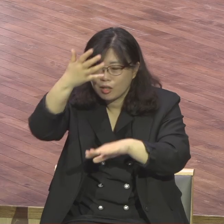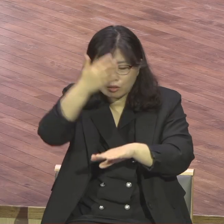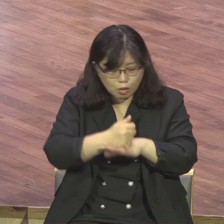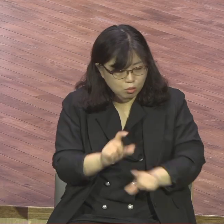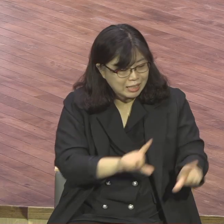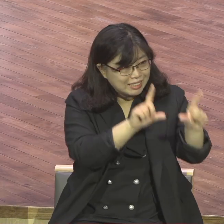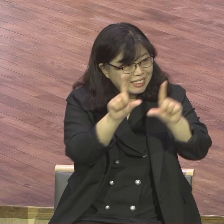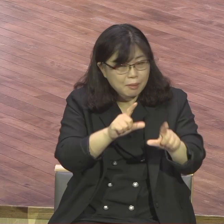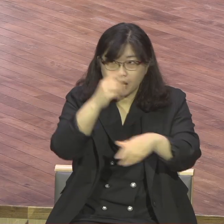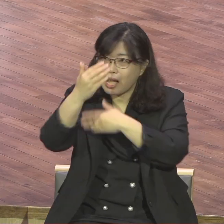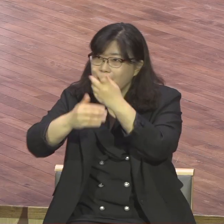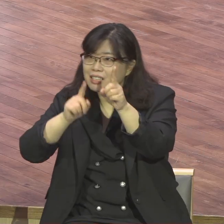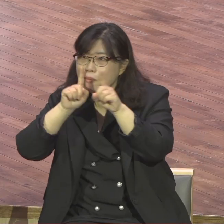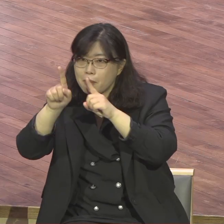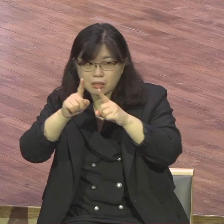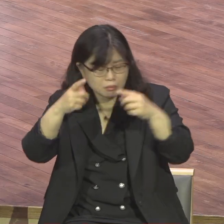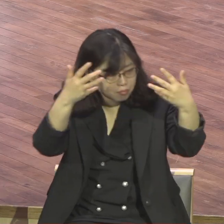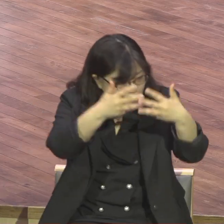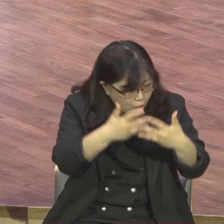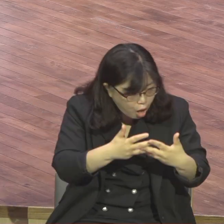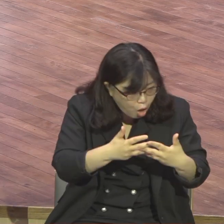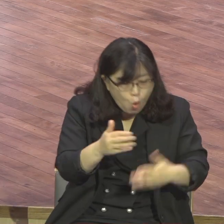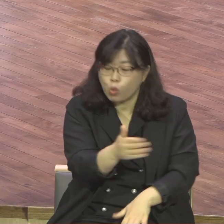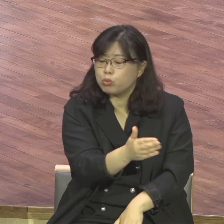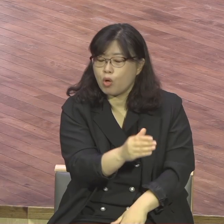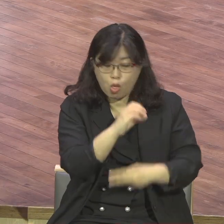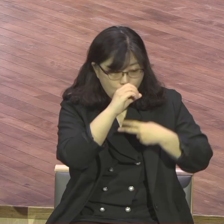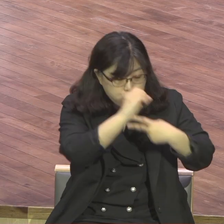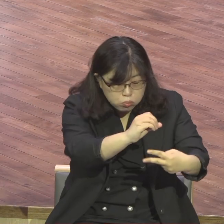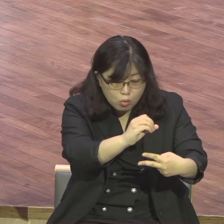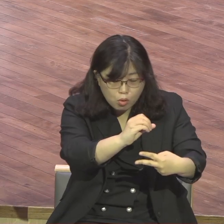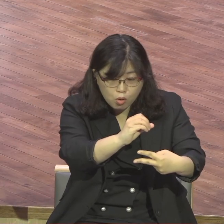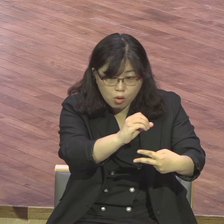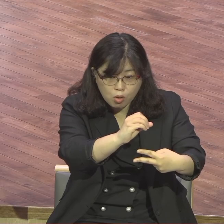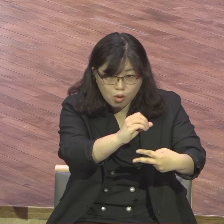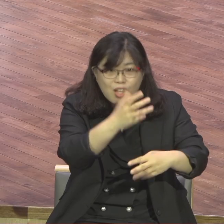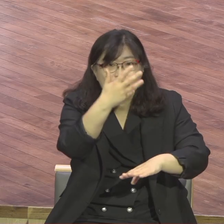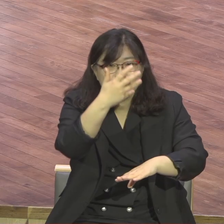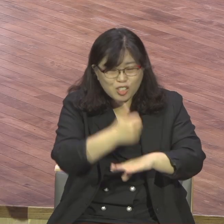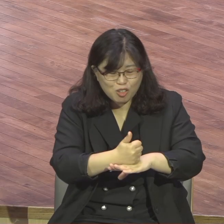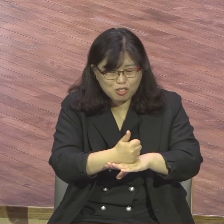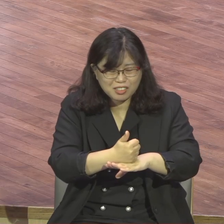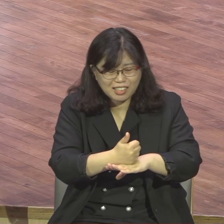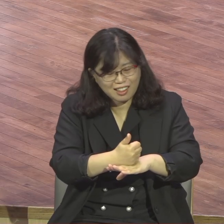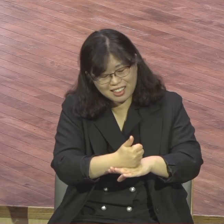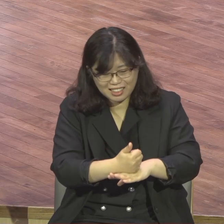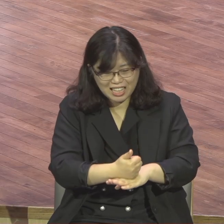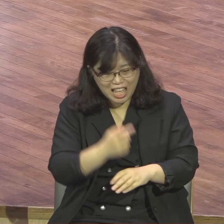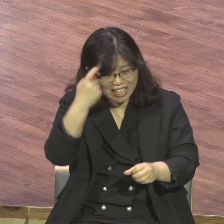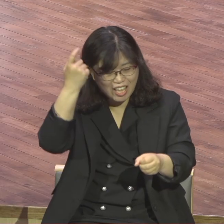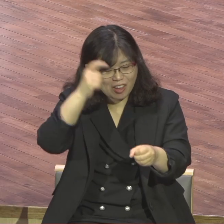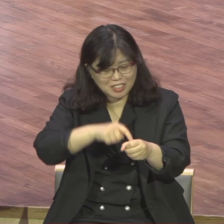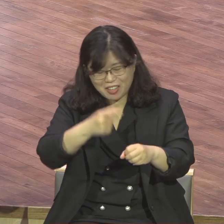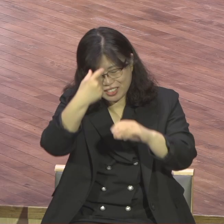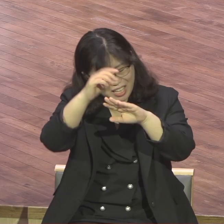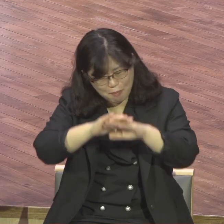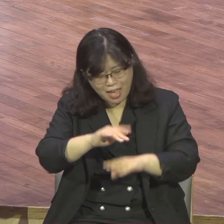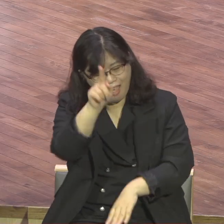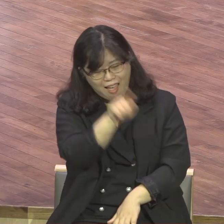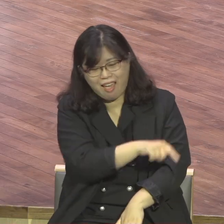하나님께서는 더 이상 볼 수 없다 뭐라 그랬어요? 견디지 못하겠다 너 하는 꼴을 언제까지